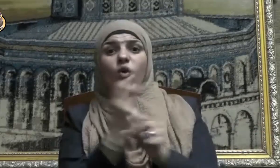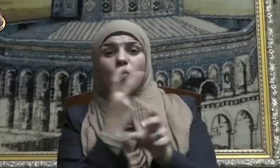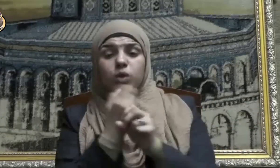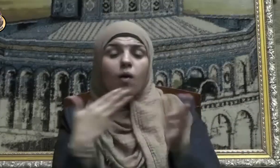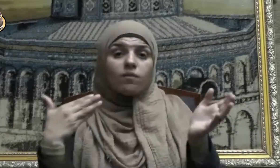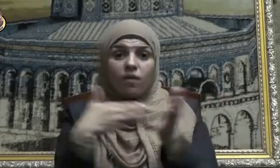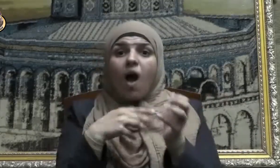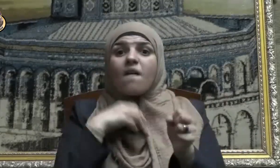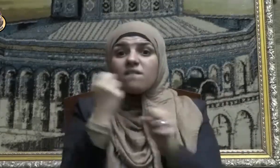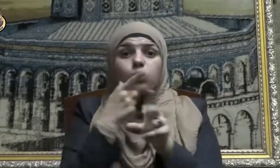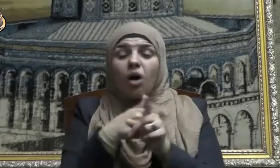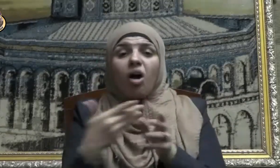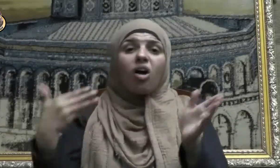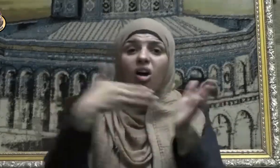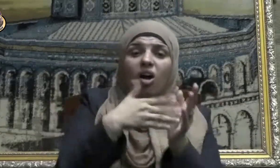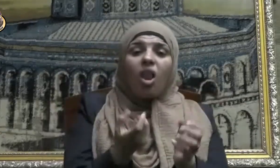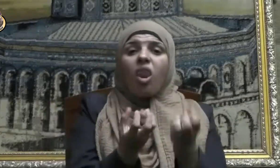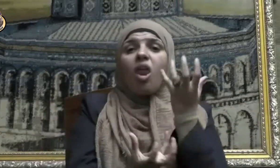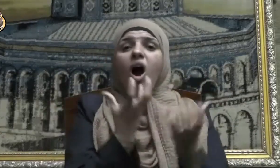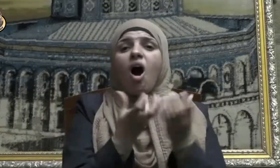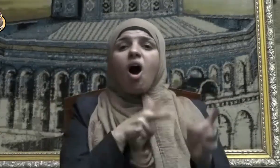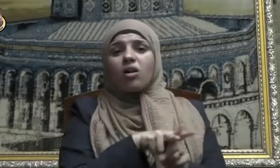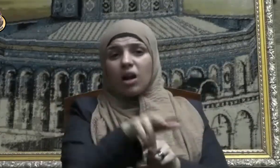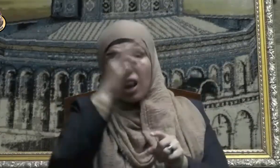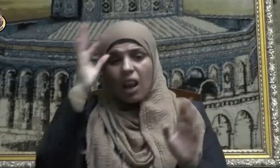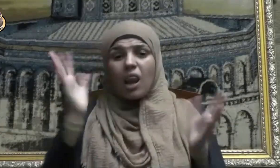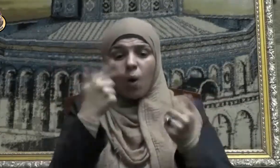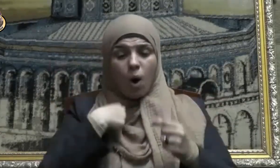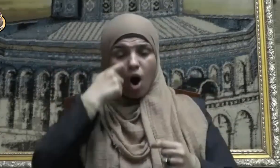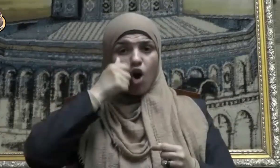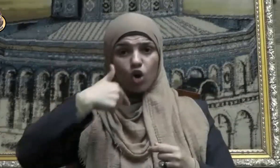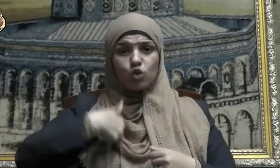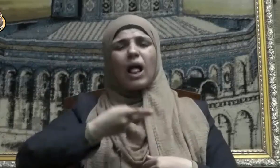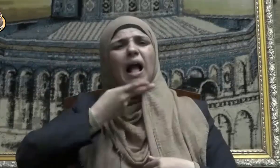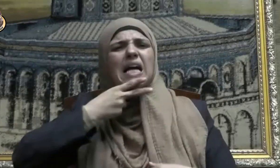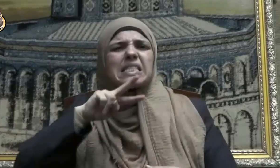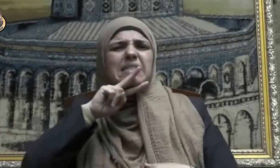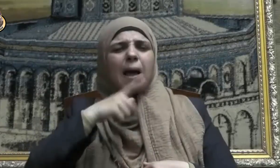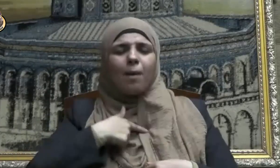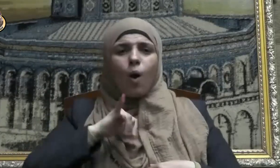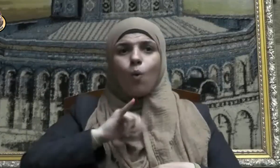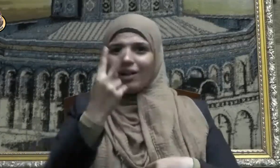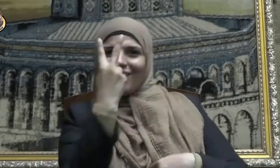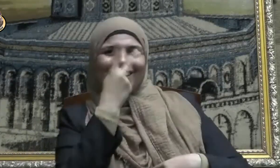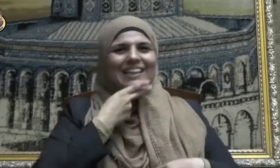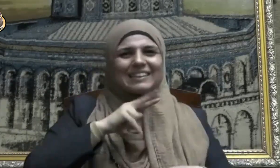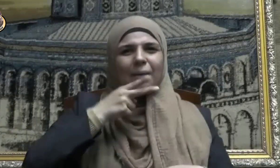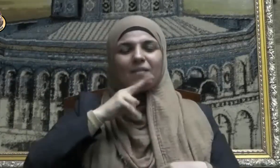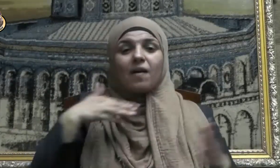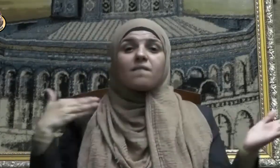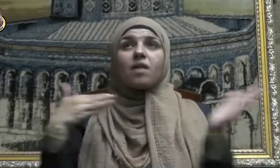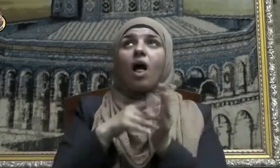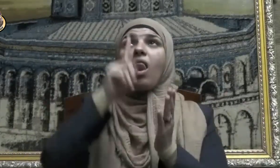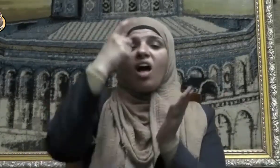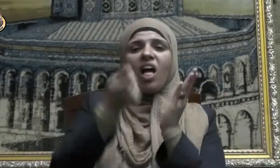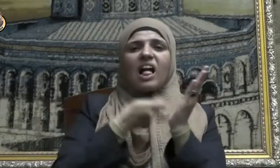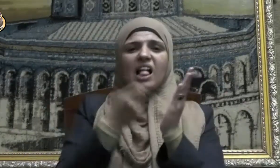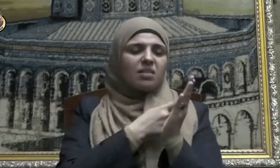النار وما يزال الرجل يكذب ويتحر الكذب حتى يكتب عند الله